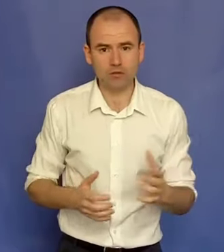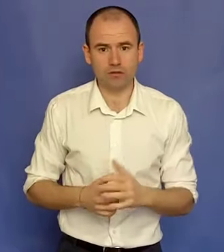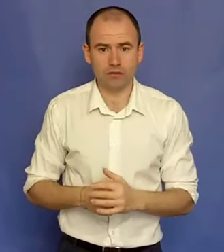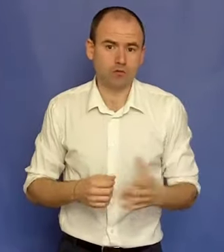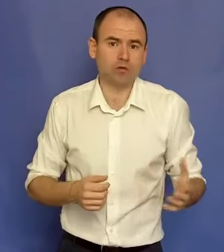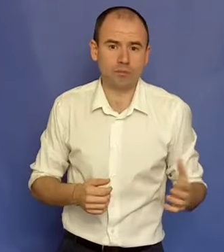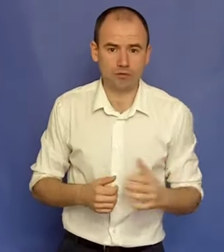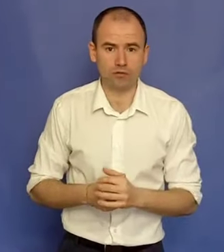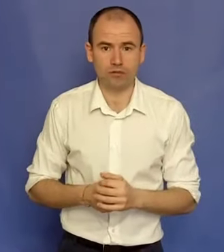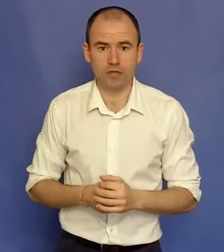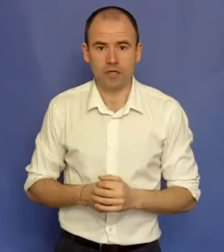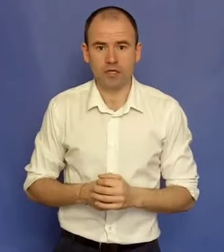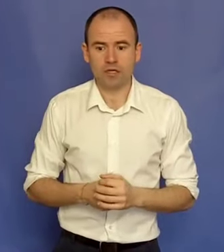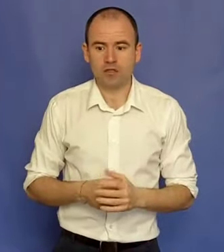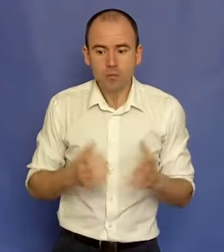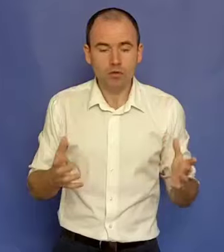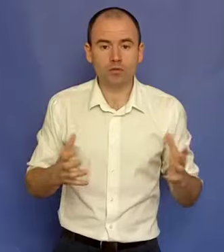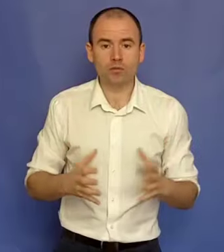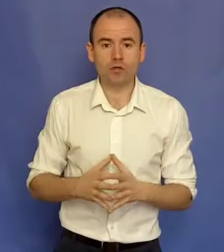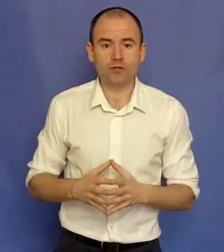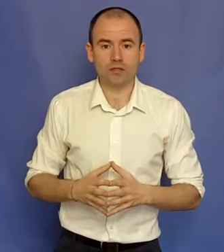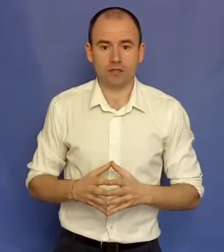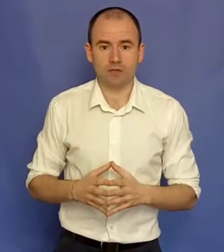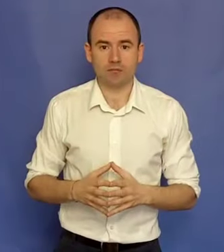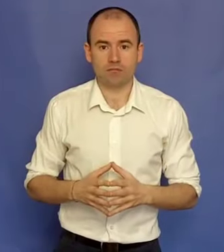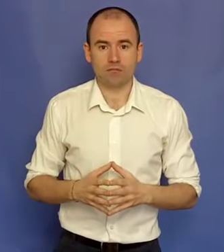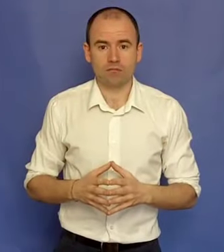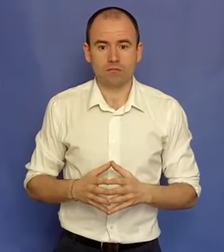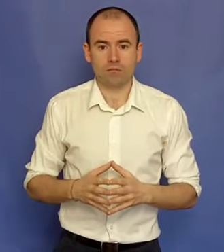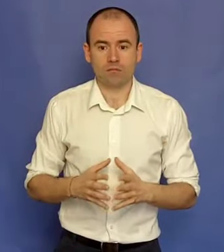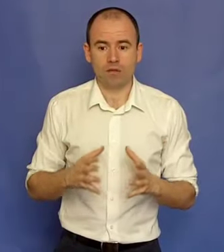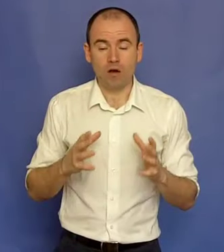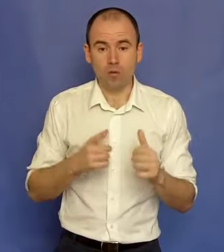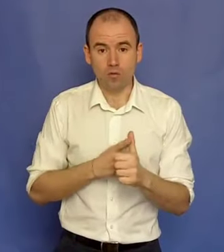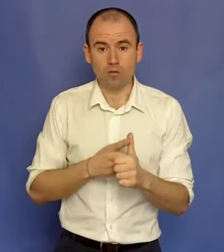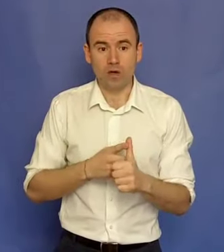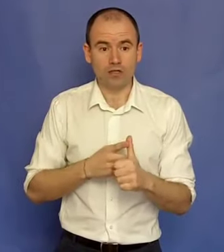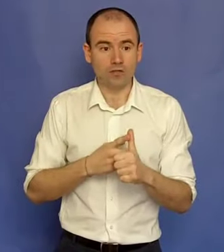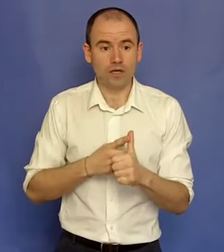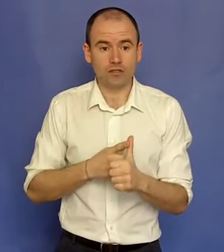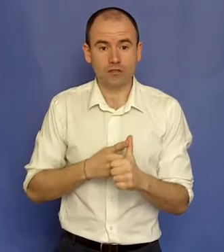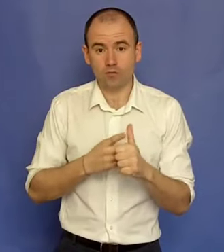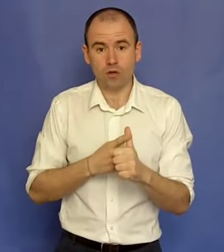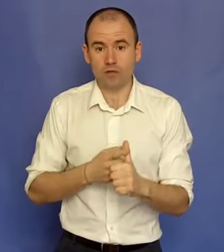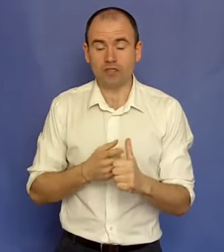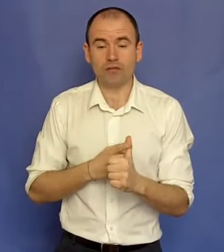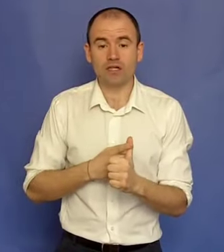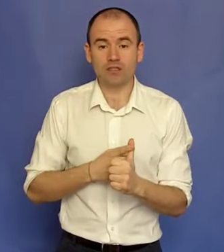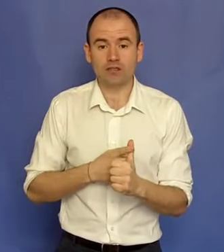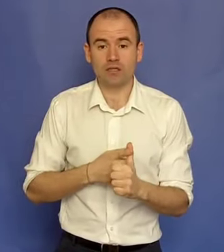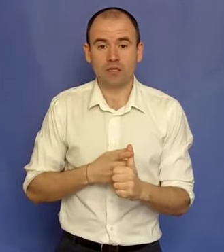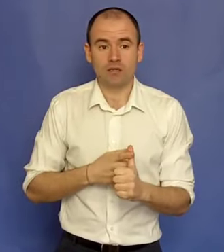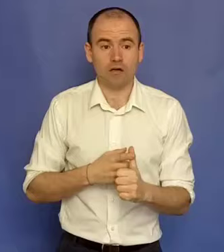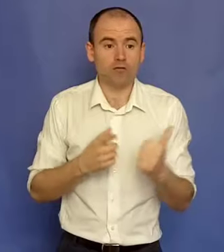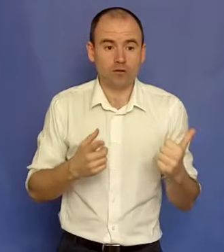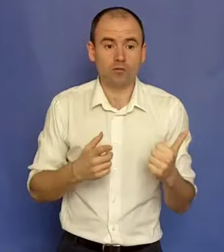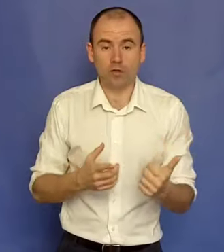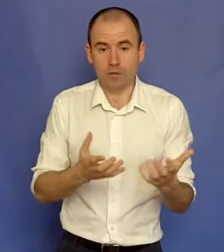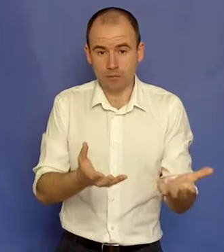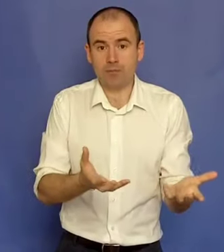seducție, sau nu doar pe seducție, ci pe orice domeniu al vieții. Unu, aș avea acces, unul la mâna, aș avea acces la foarte mulți oameni, pe